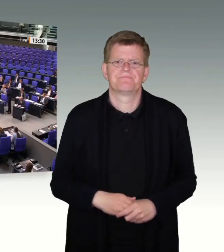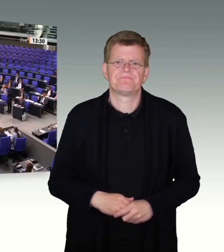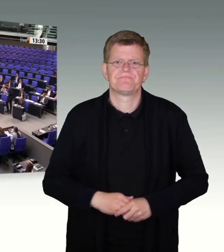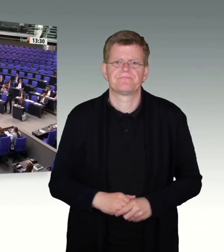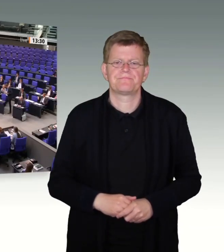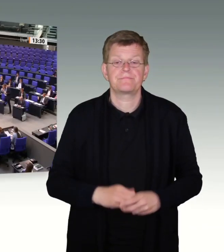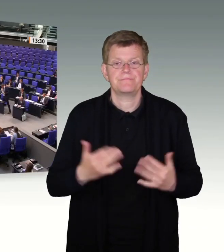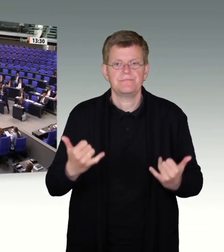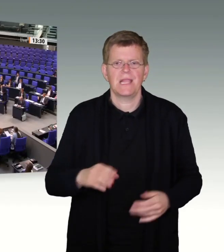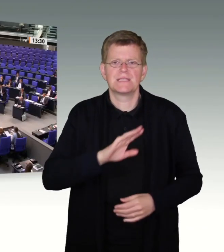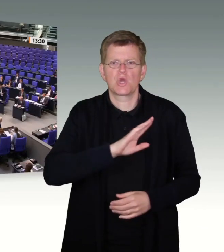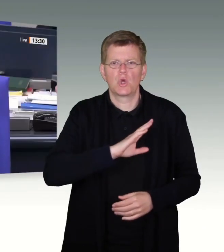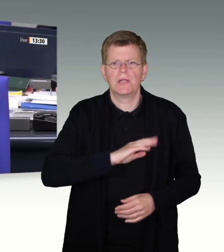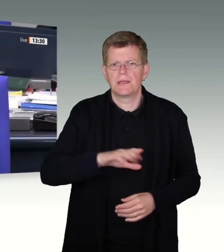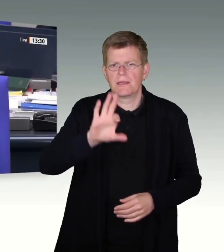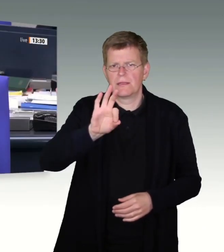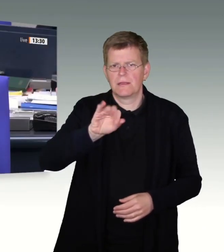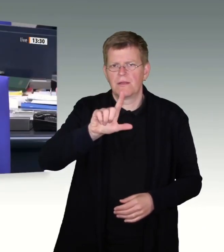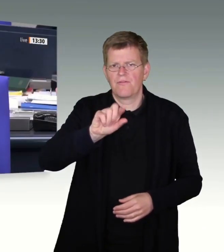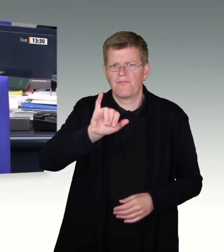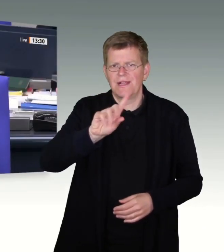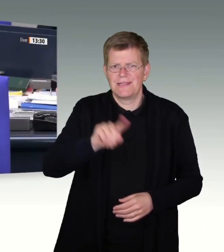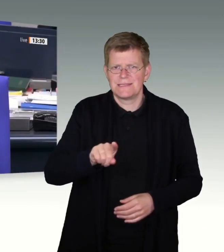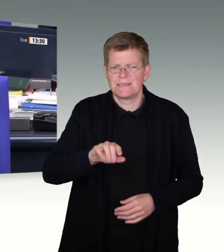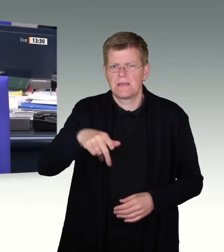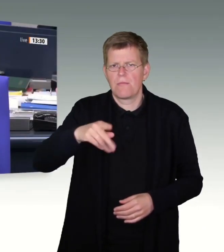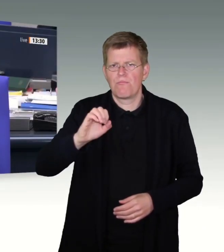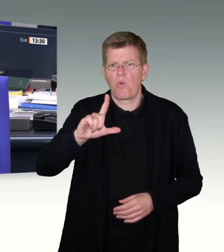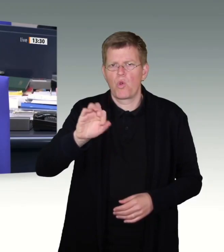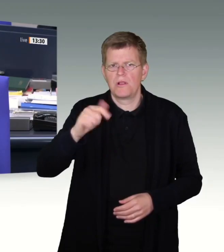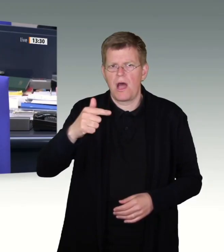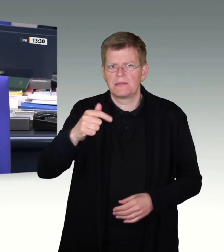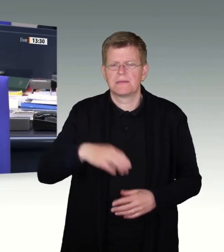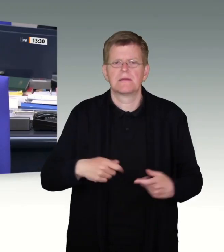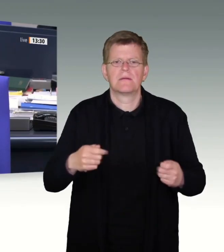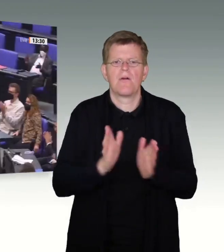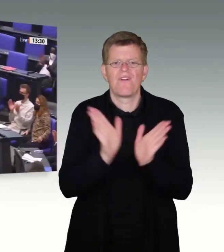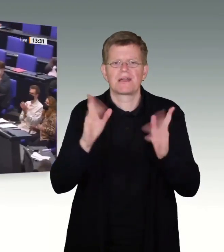Das Wort hat die Kollegin Vieles-Pollack für die Fraktion Bündnis 90 Die Grünen.